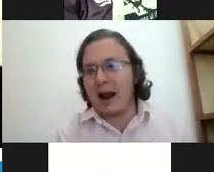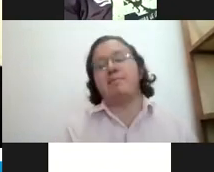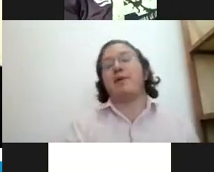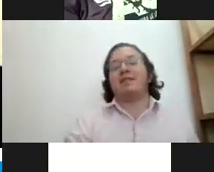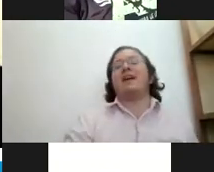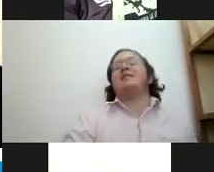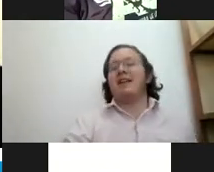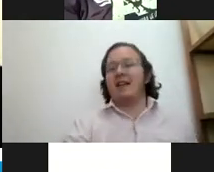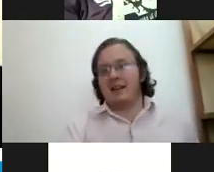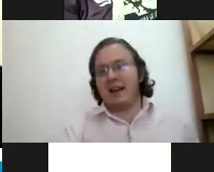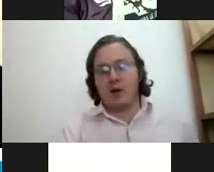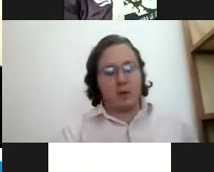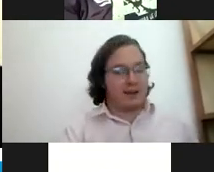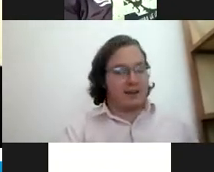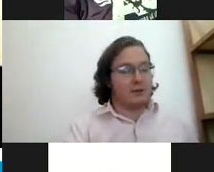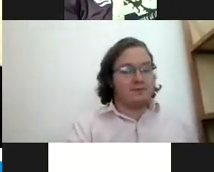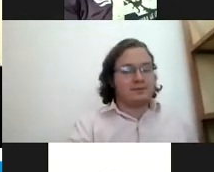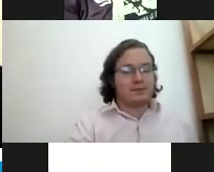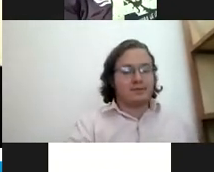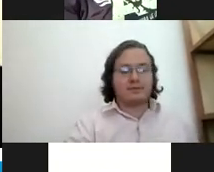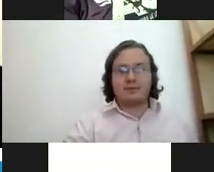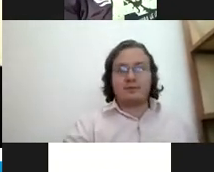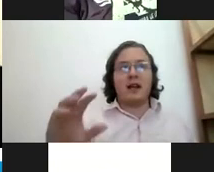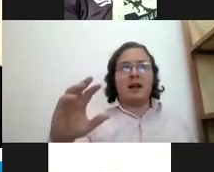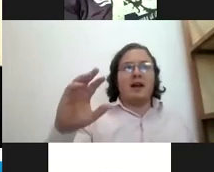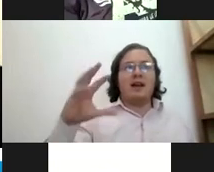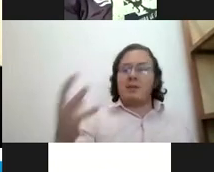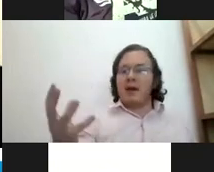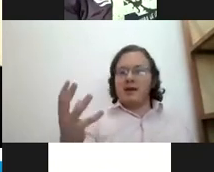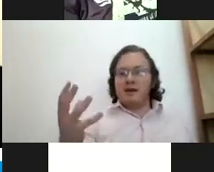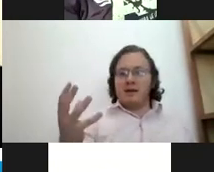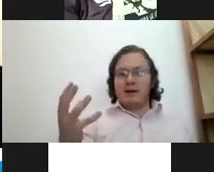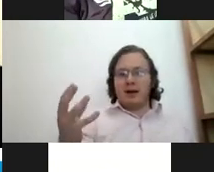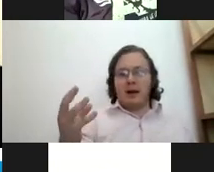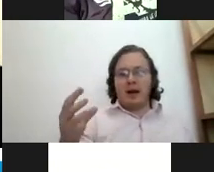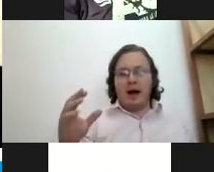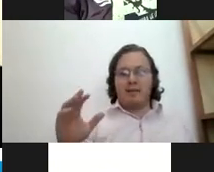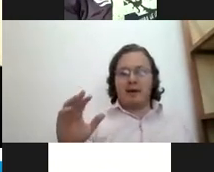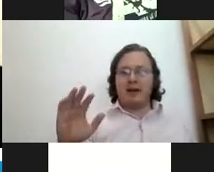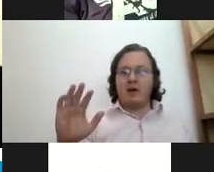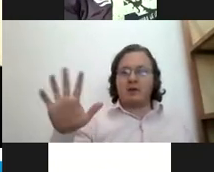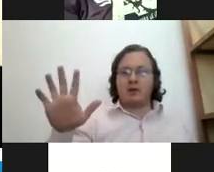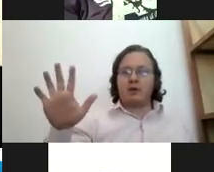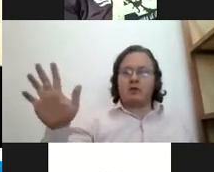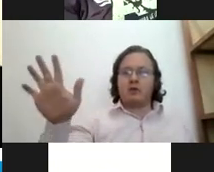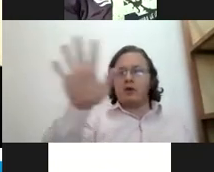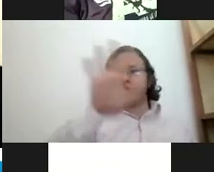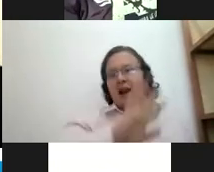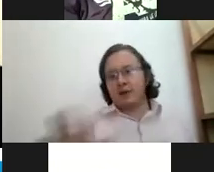importancia de la comunicación. Y también aprendí lo que son los dos lados